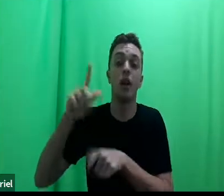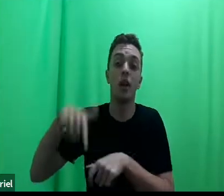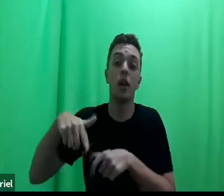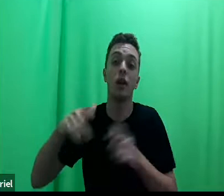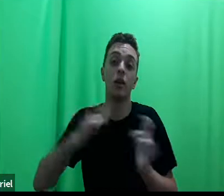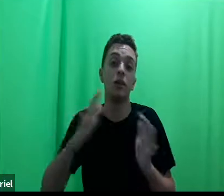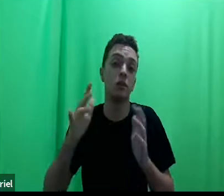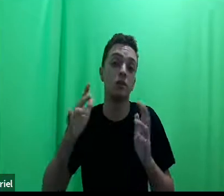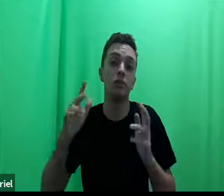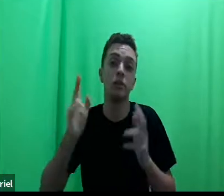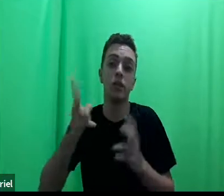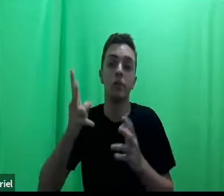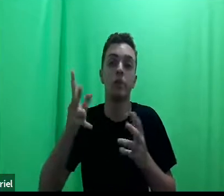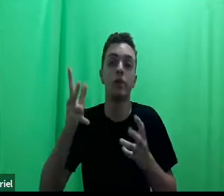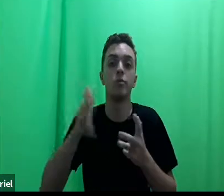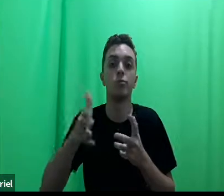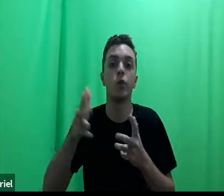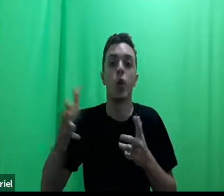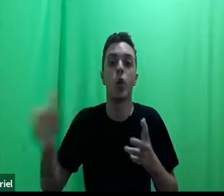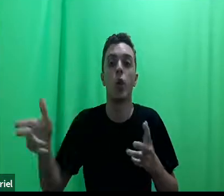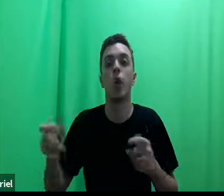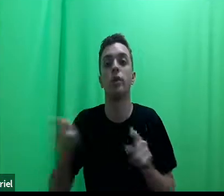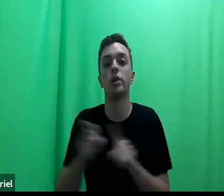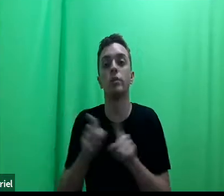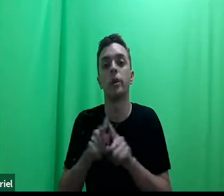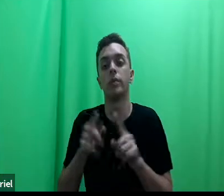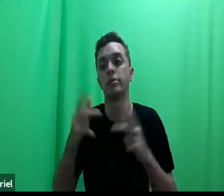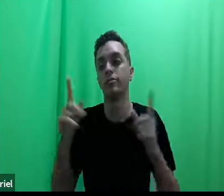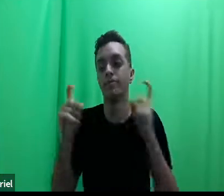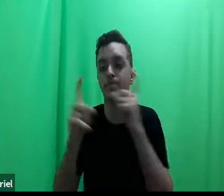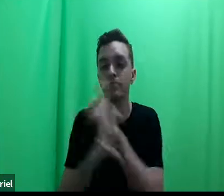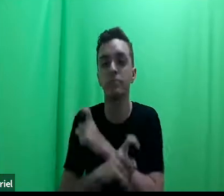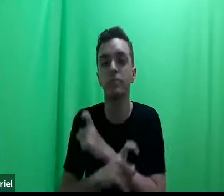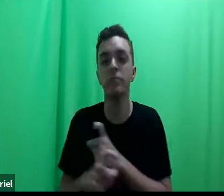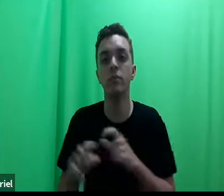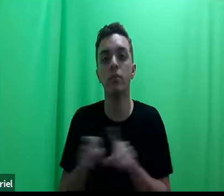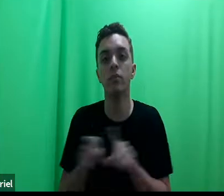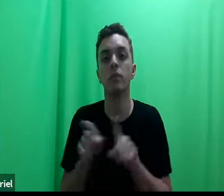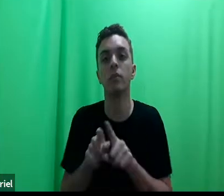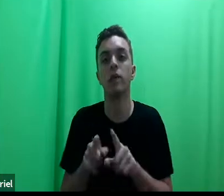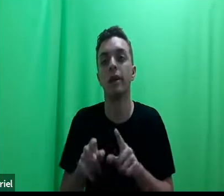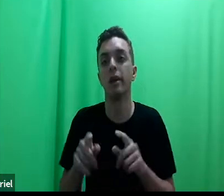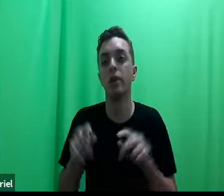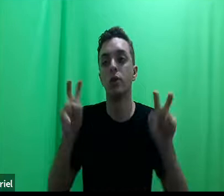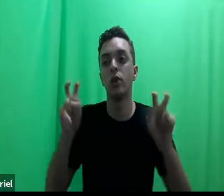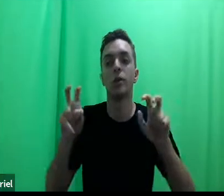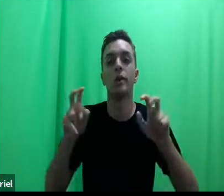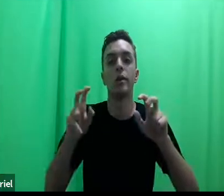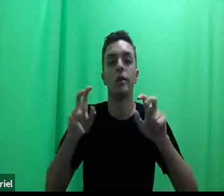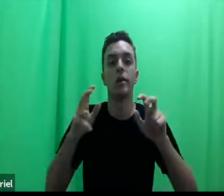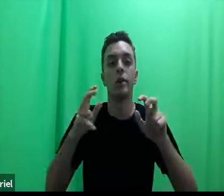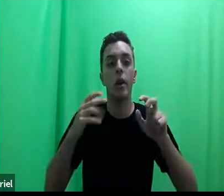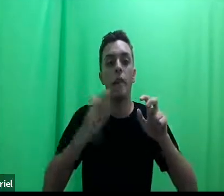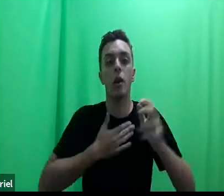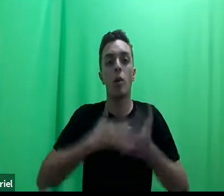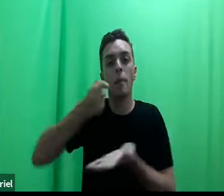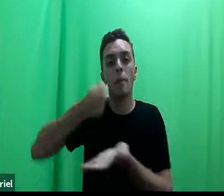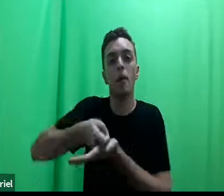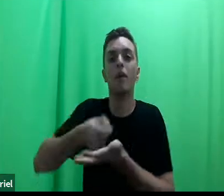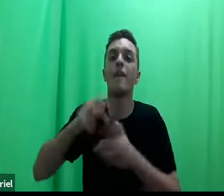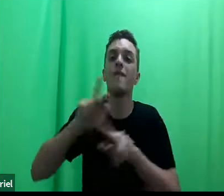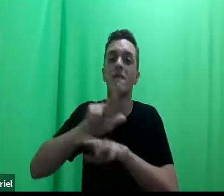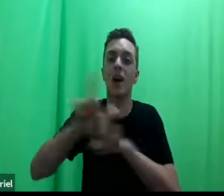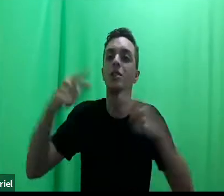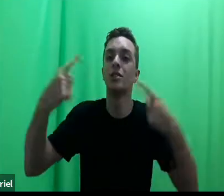desfinanciamento, sucateamento e também de patrulha ideológica. Então, são muitos desafios ao mesmo